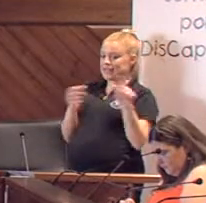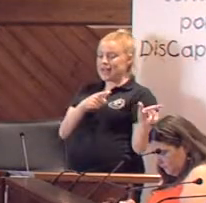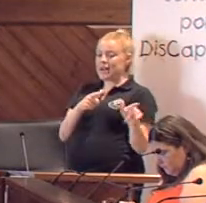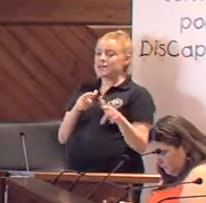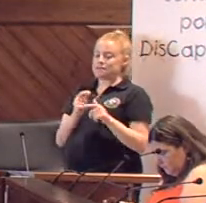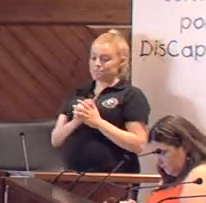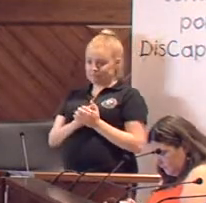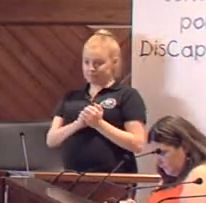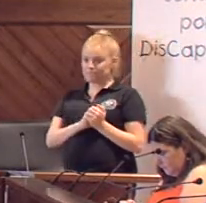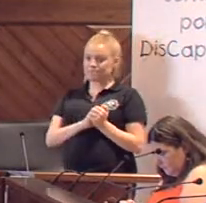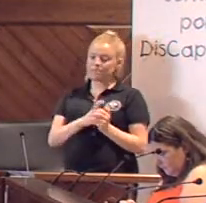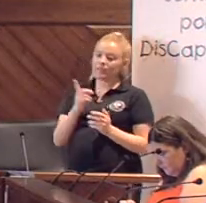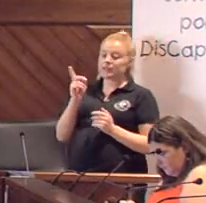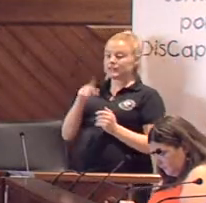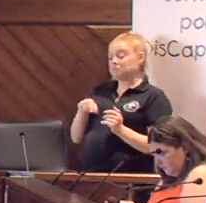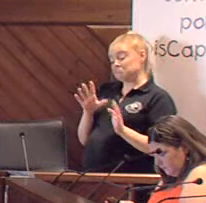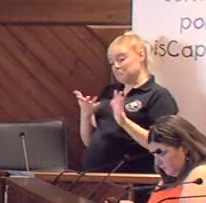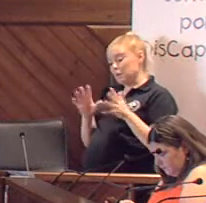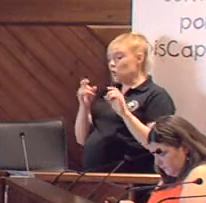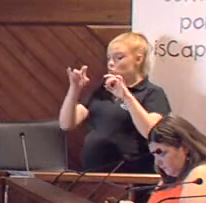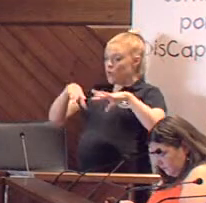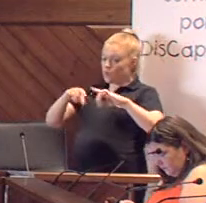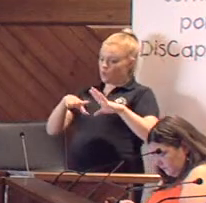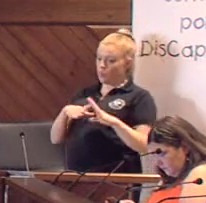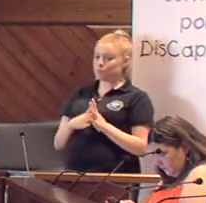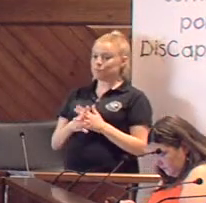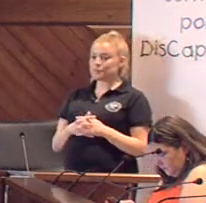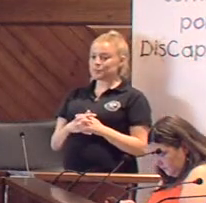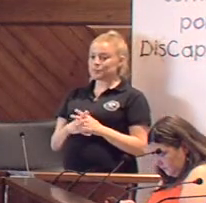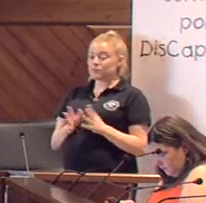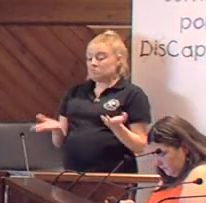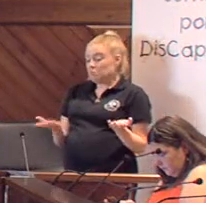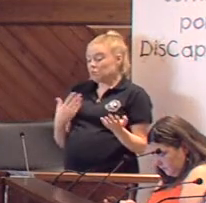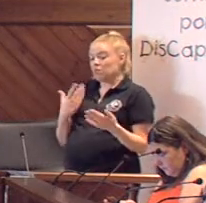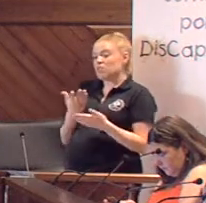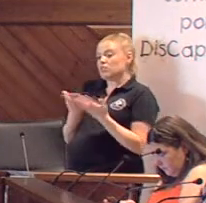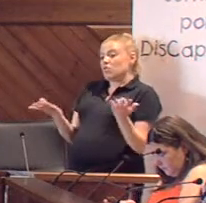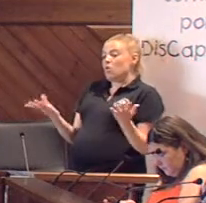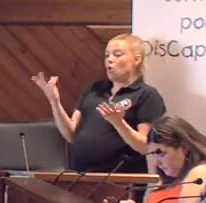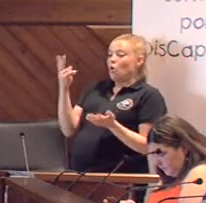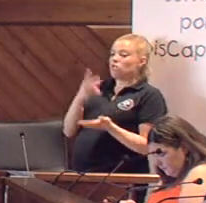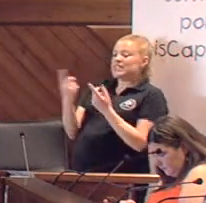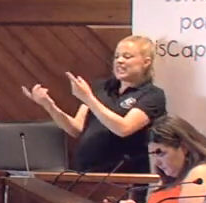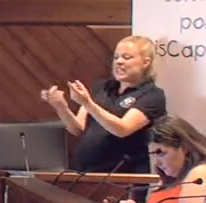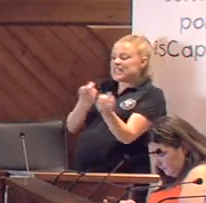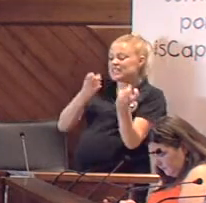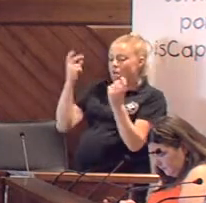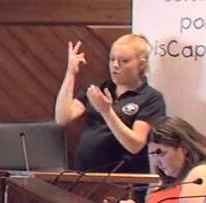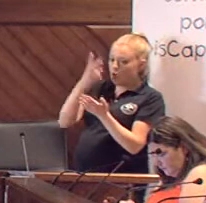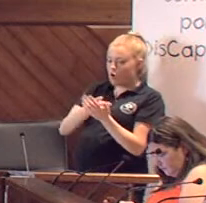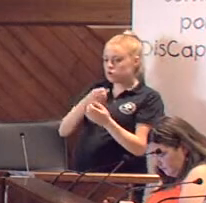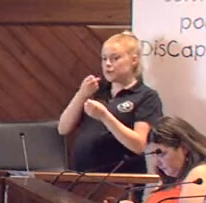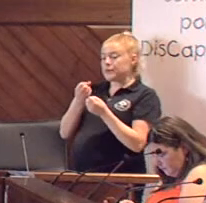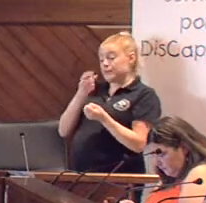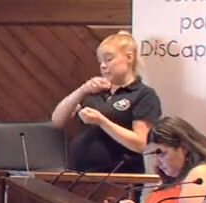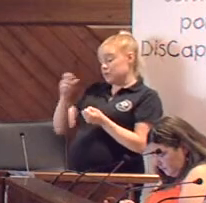planteadas e incluso idénticas en la mayoría de los casos. Por tanto, no hemos querido hacer un desglose de todas las necesidades que por